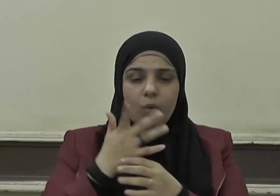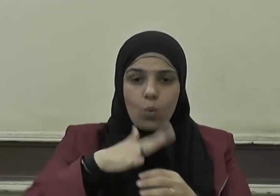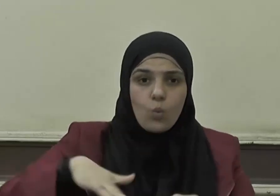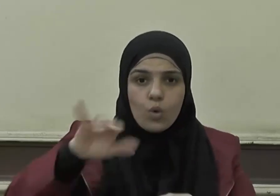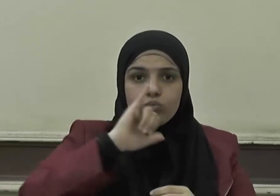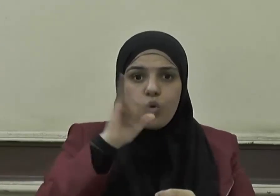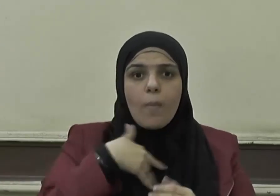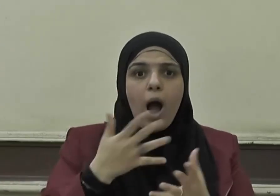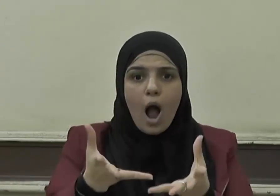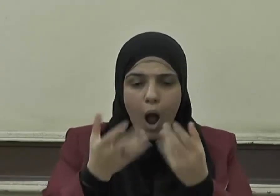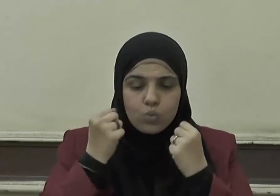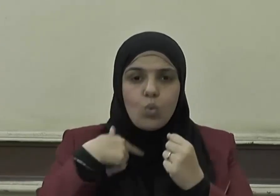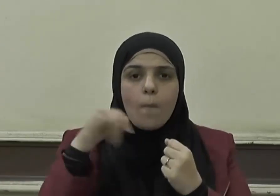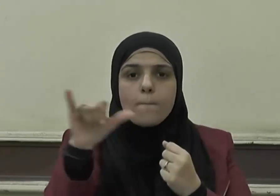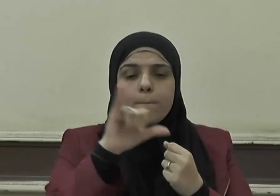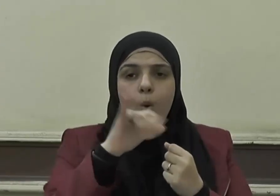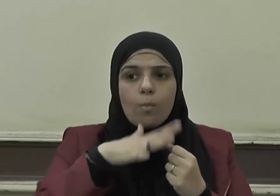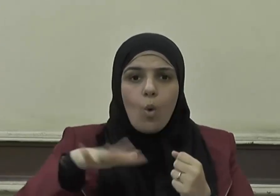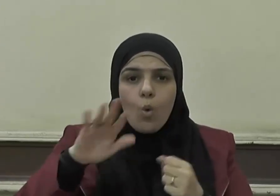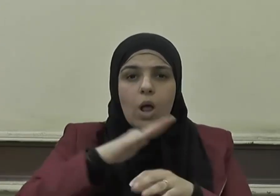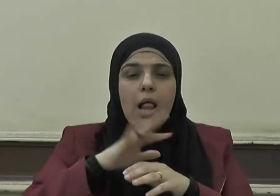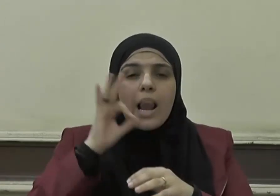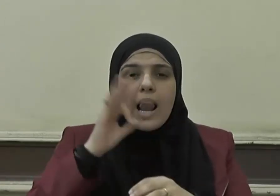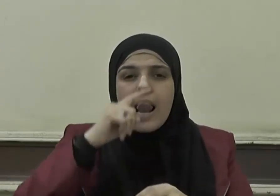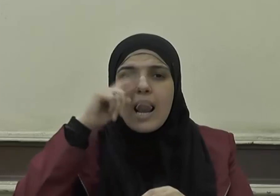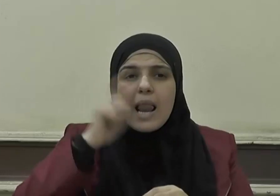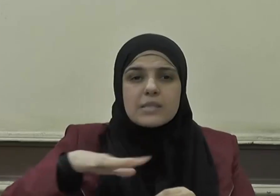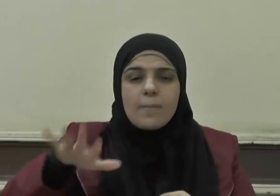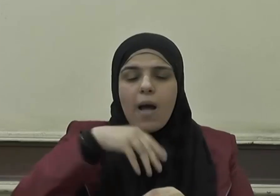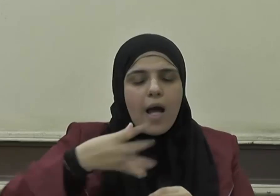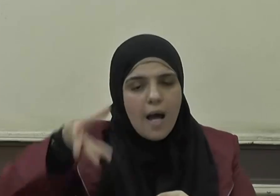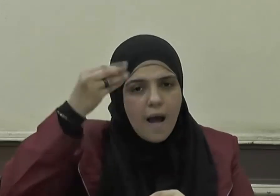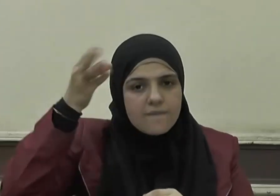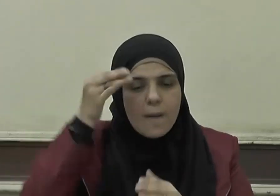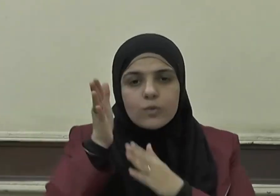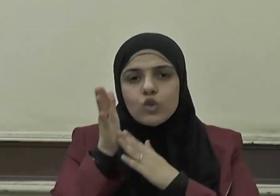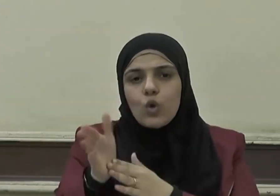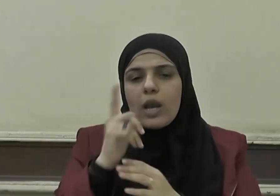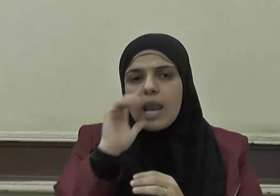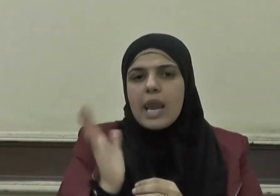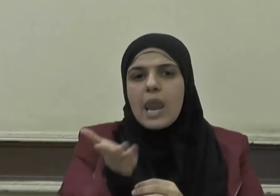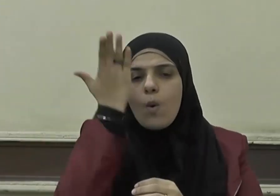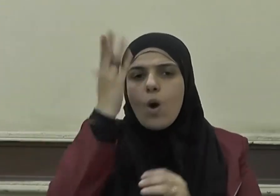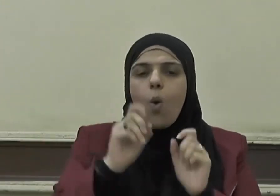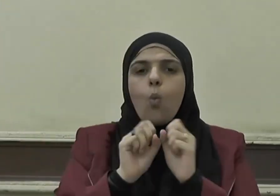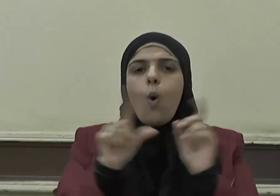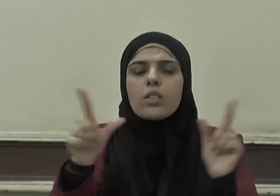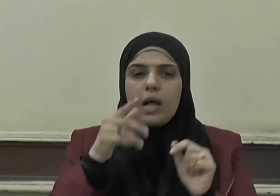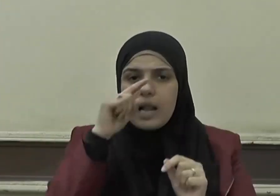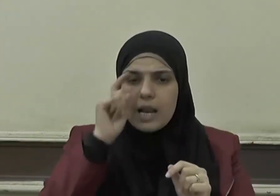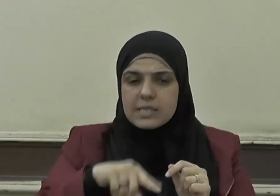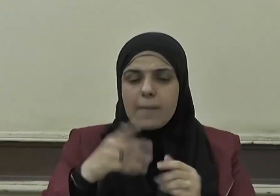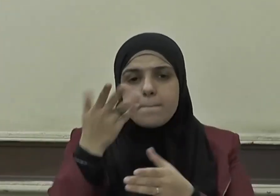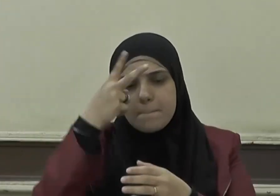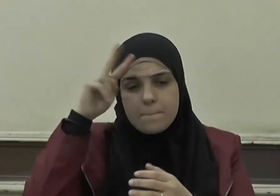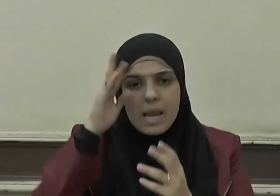حاجة ماسة إلى أن نفهم السنة النبوية الشريفة من خلال